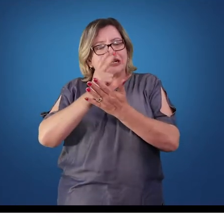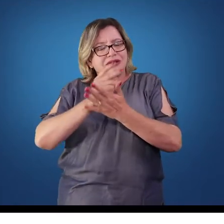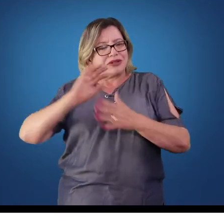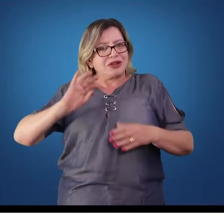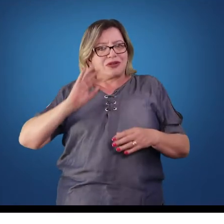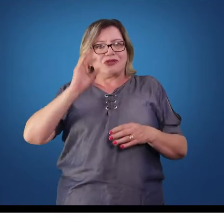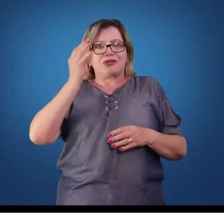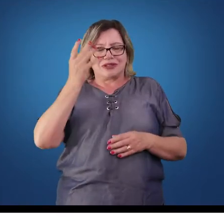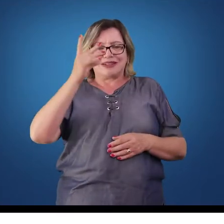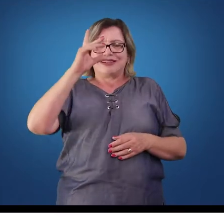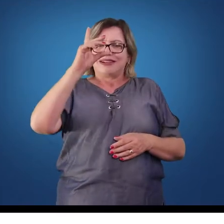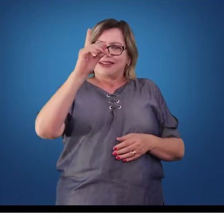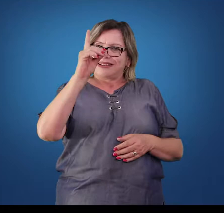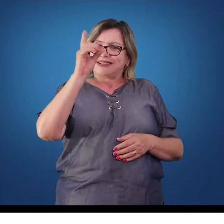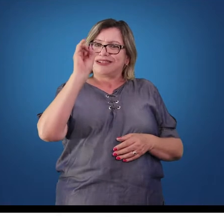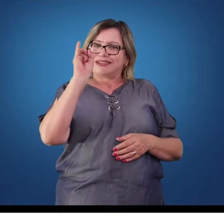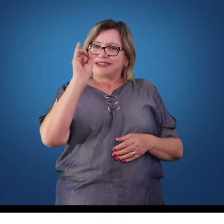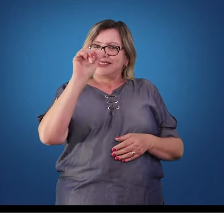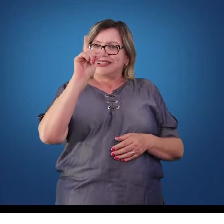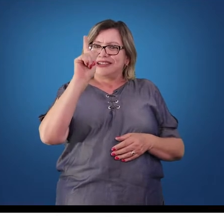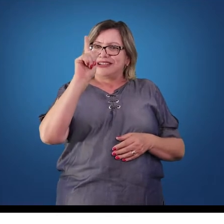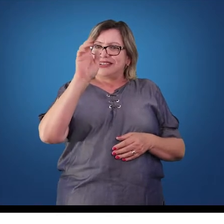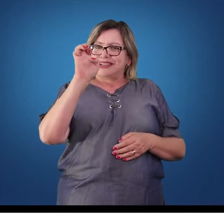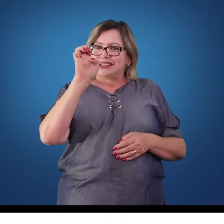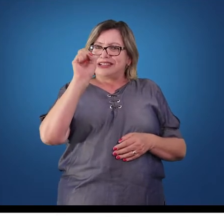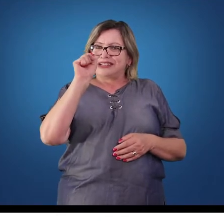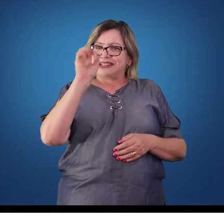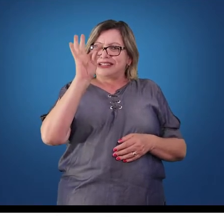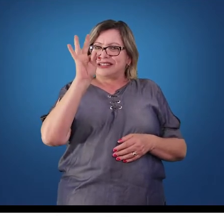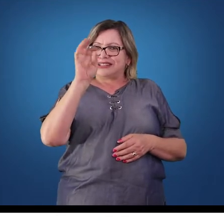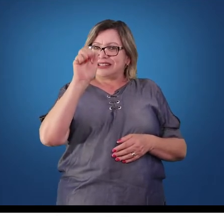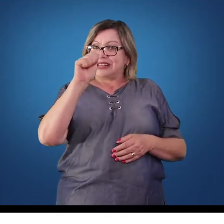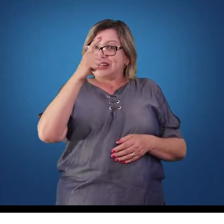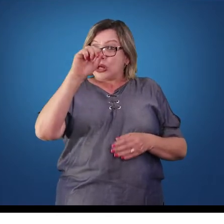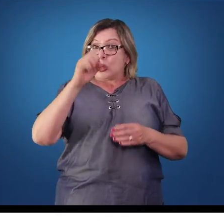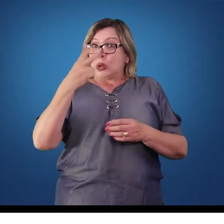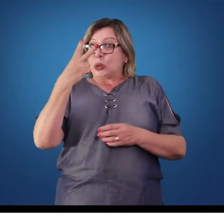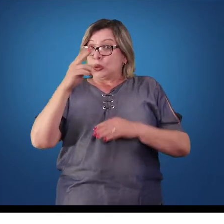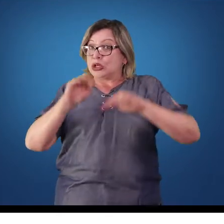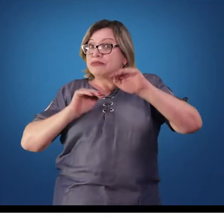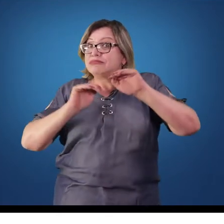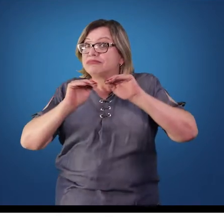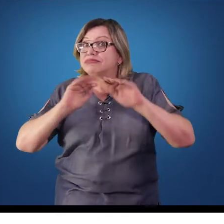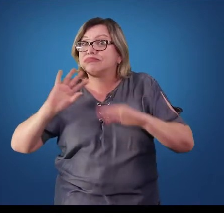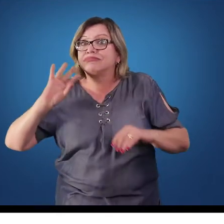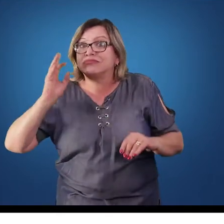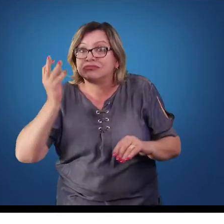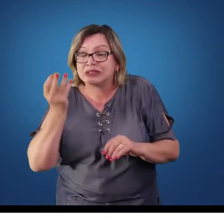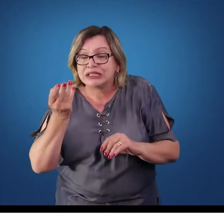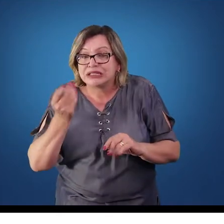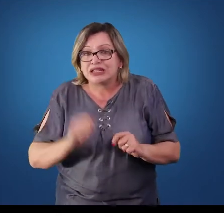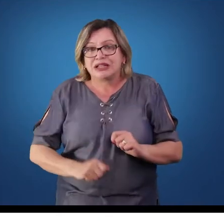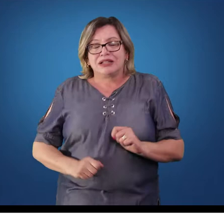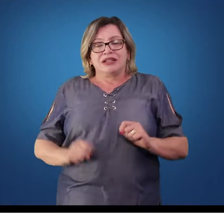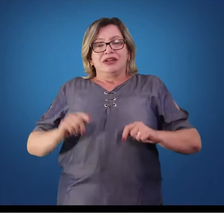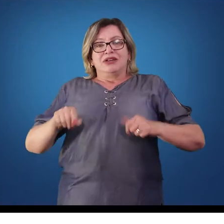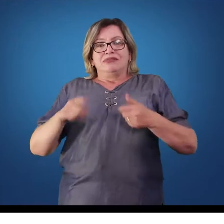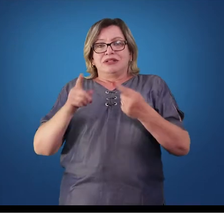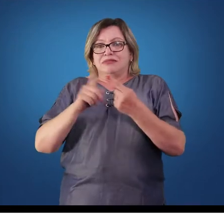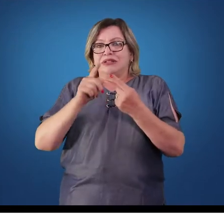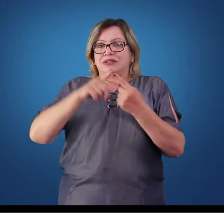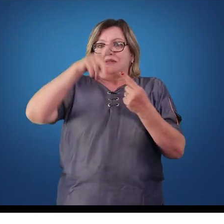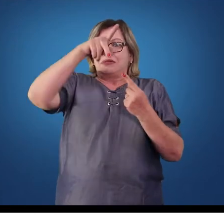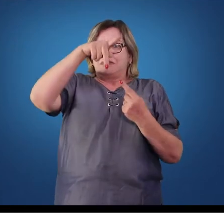importante mencionar que dois movimentos ocorrem, o movimento peristáltico e o movimento de mistura. O movimento peristáltico se